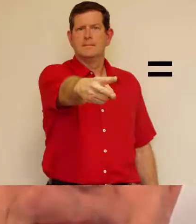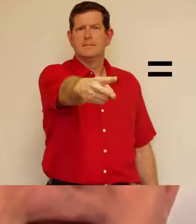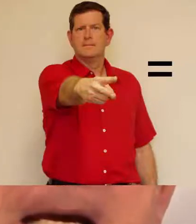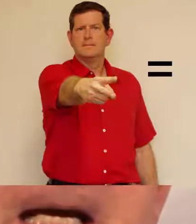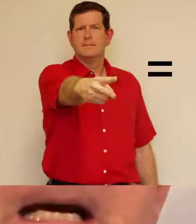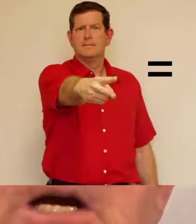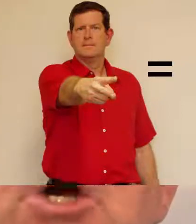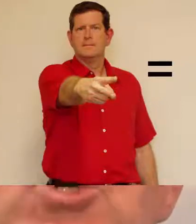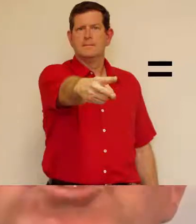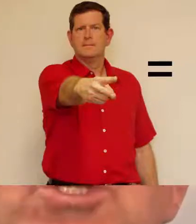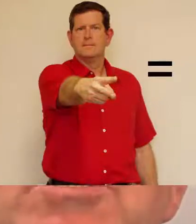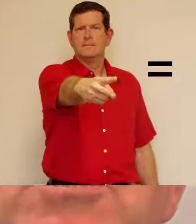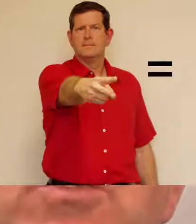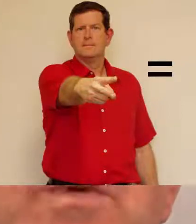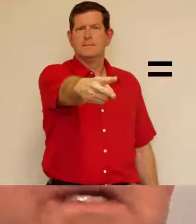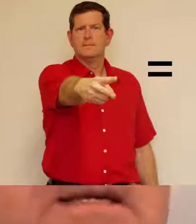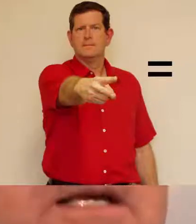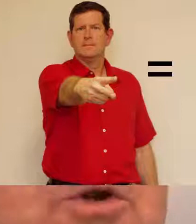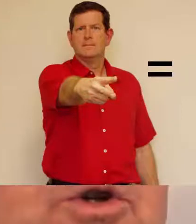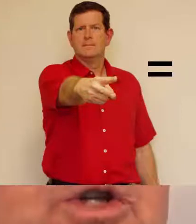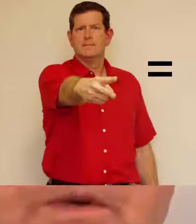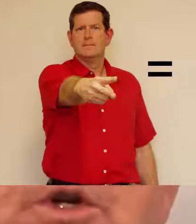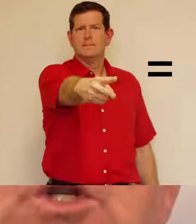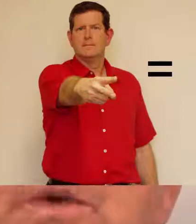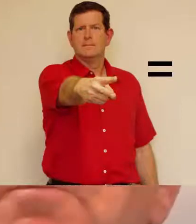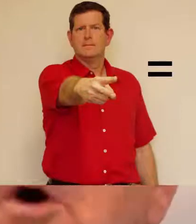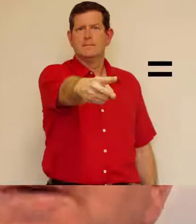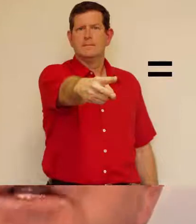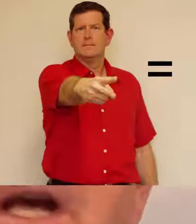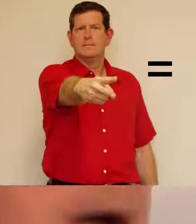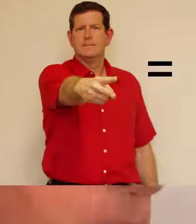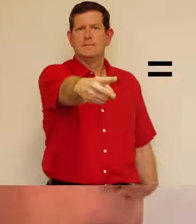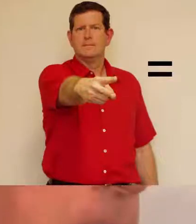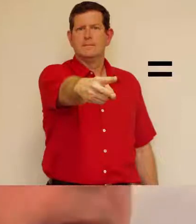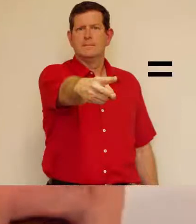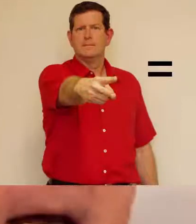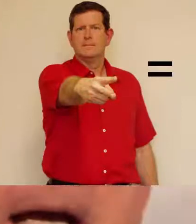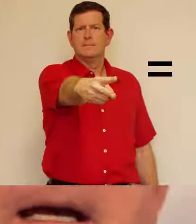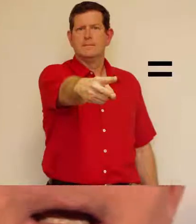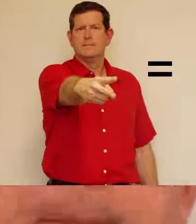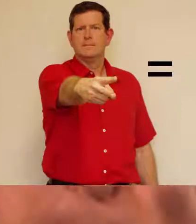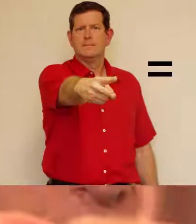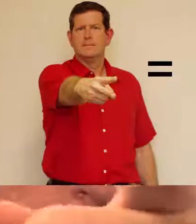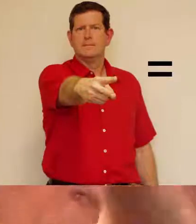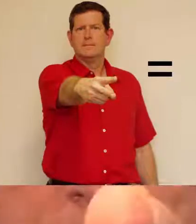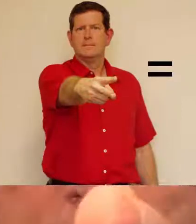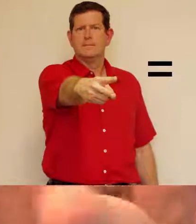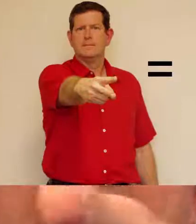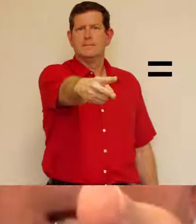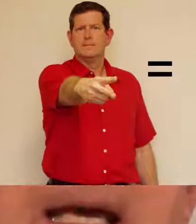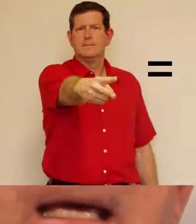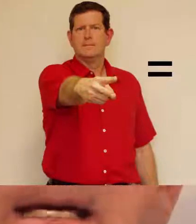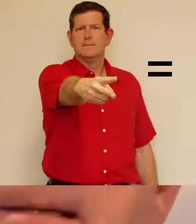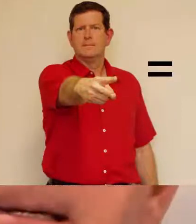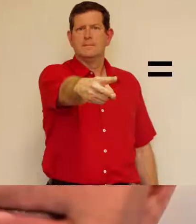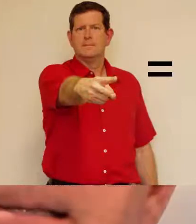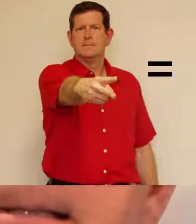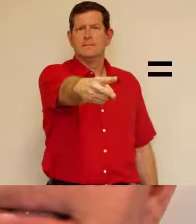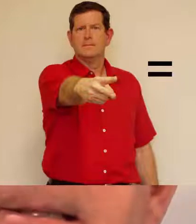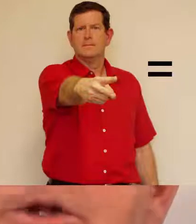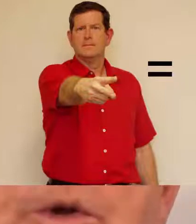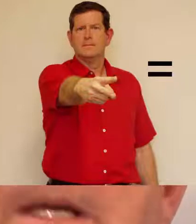Hein ? Je suis, qu'est-ce que je suis ? Je suis professeur. Hein ? Mais tu es,